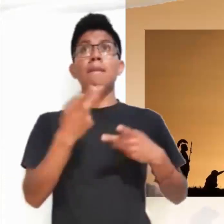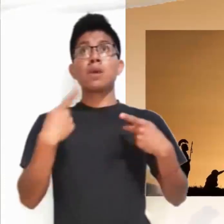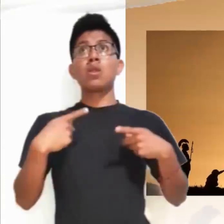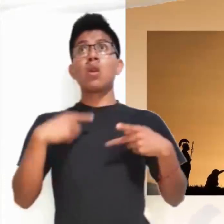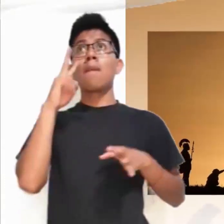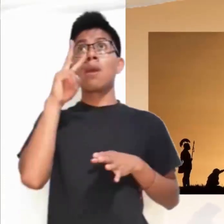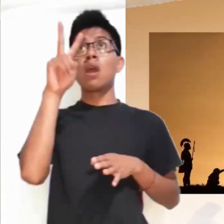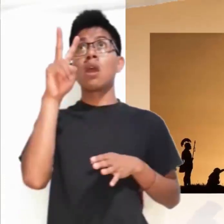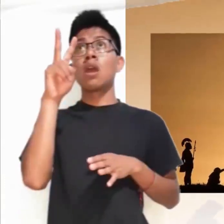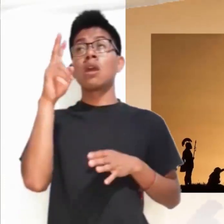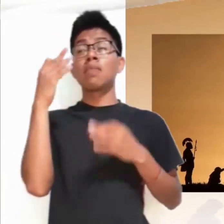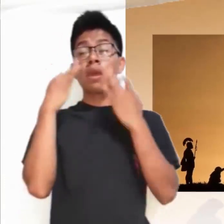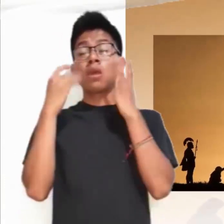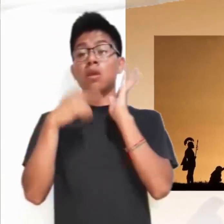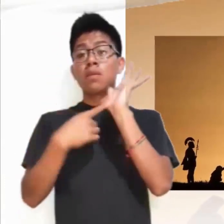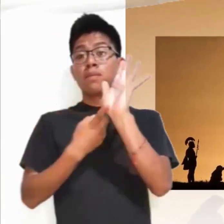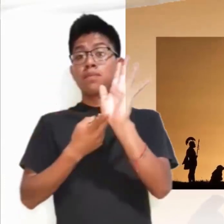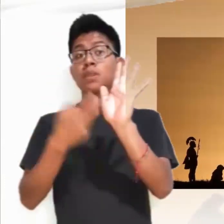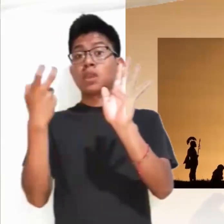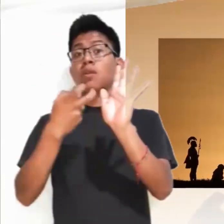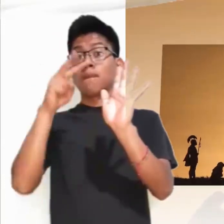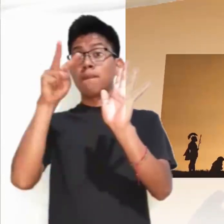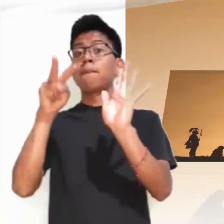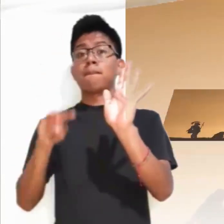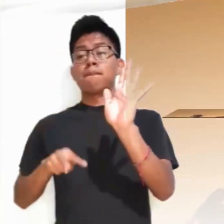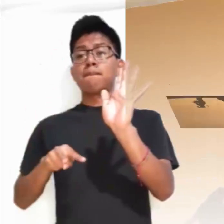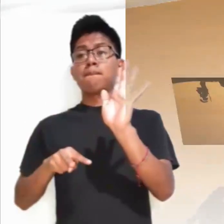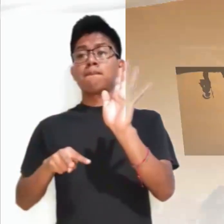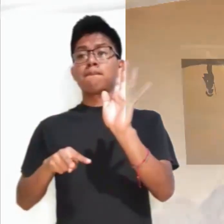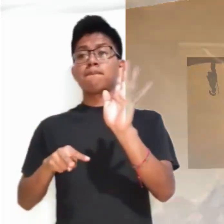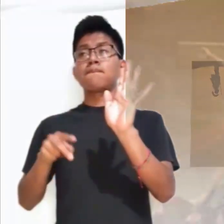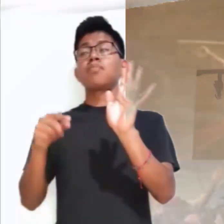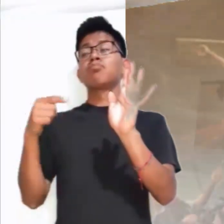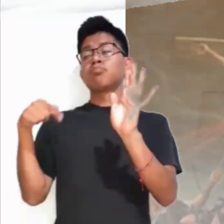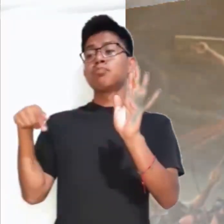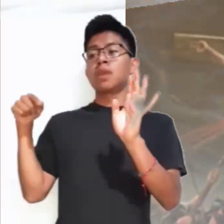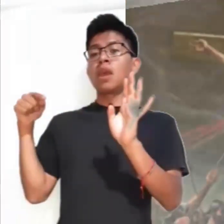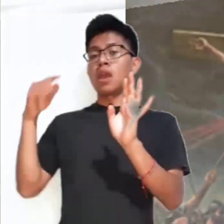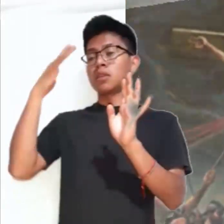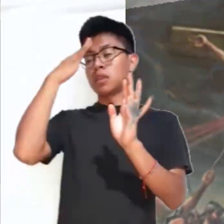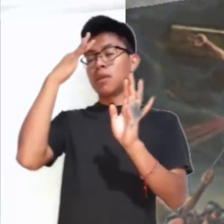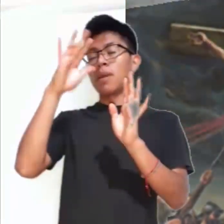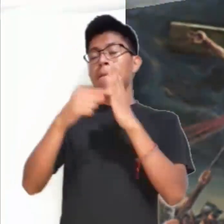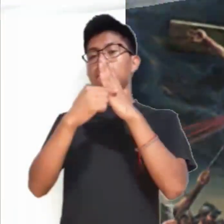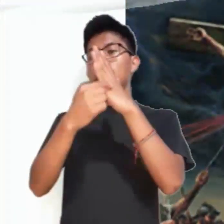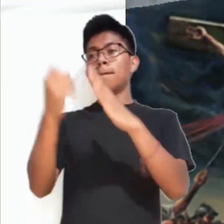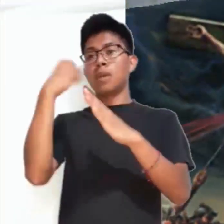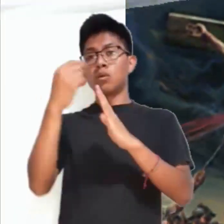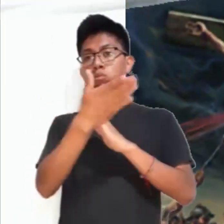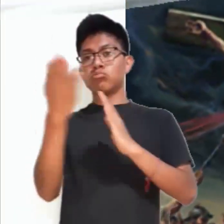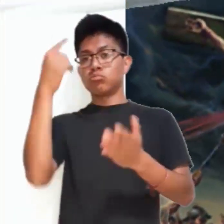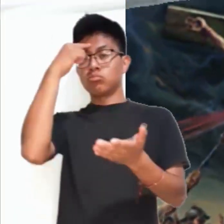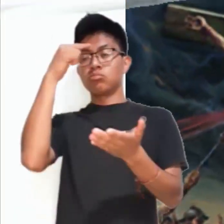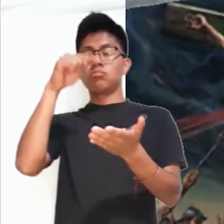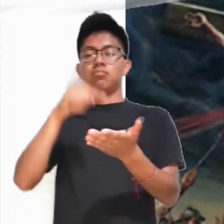vio da testimonio de esto, y su testimonio es verdadero, y Él sabe que dice la verdad, para que también